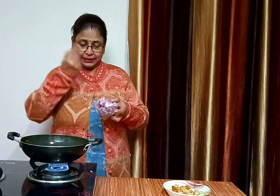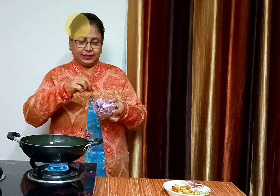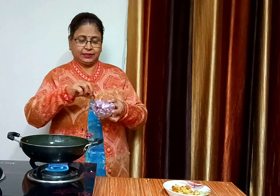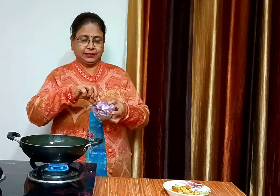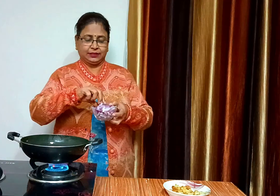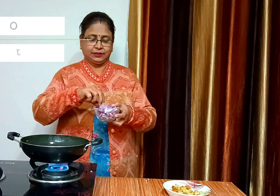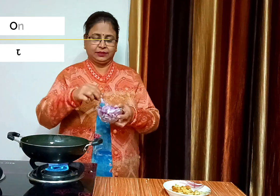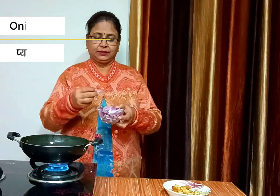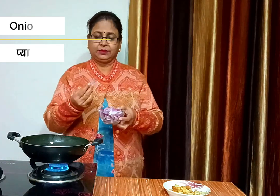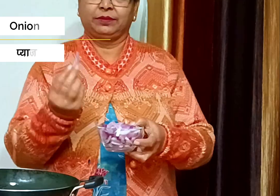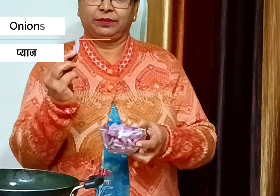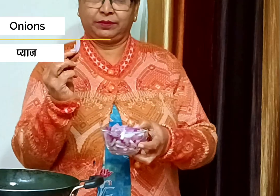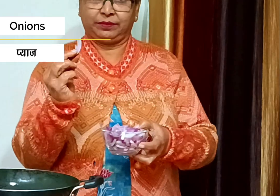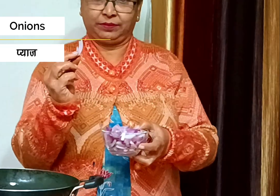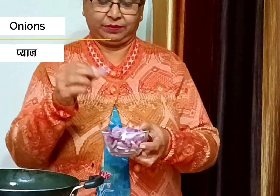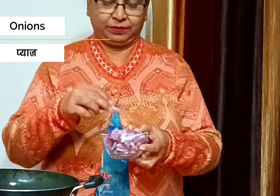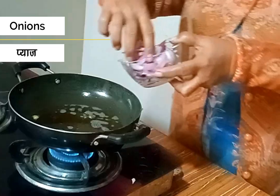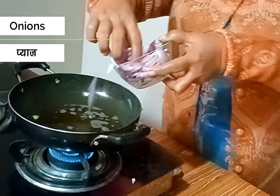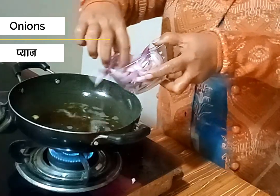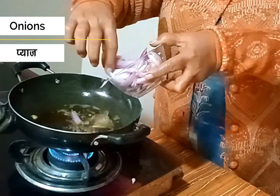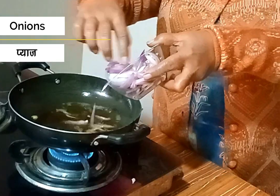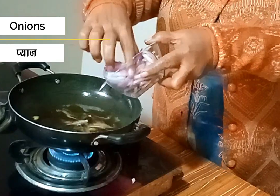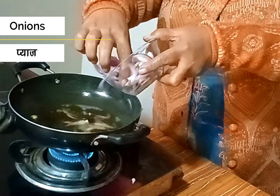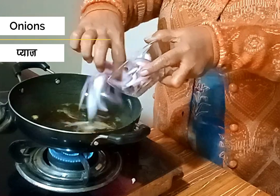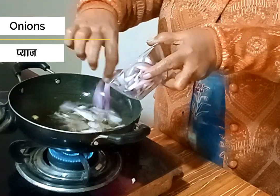हमने दो प्याज को पतला काट लिया है अब इनने भी फ्राय कर लेंगे